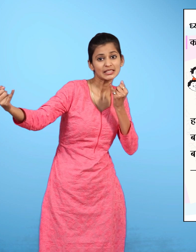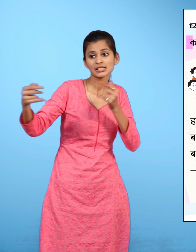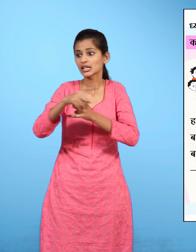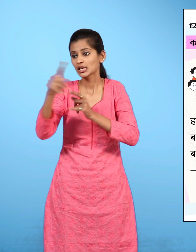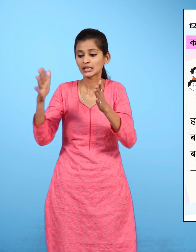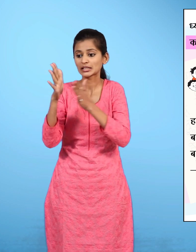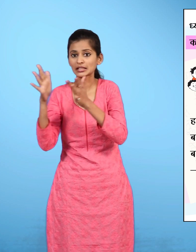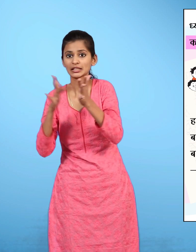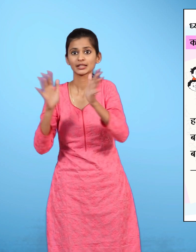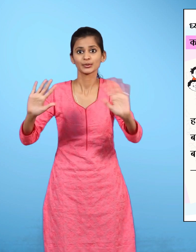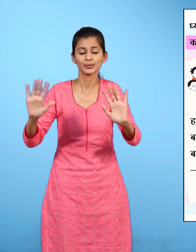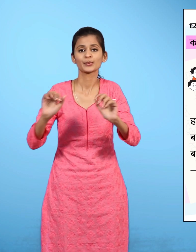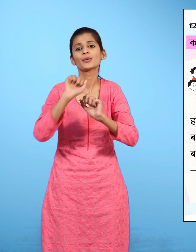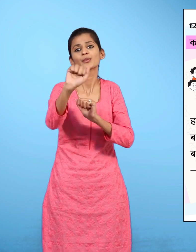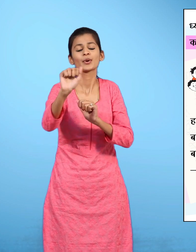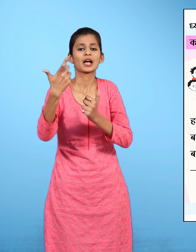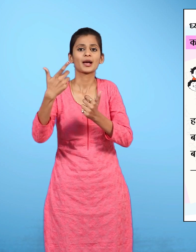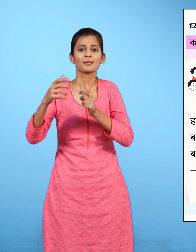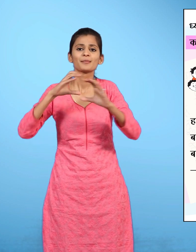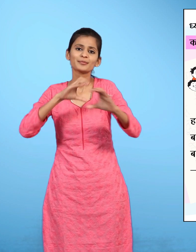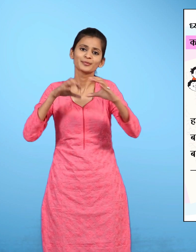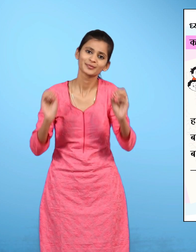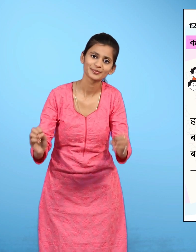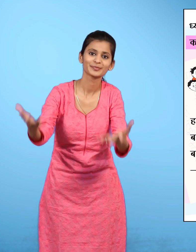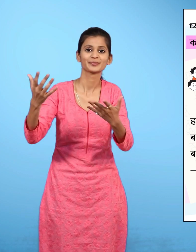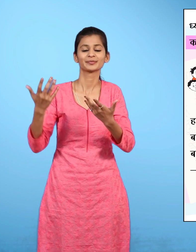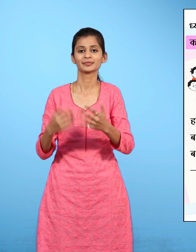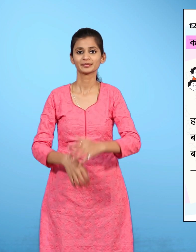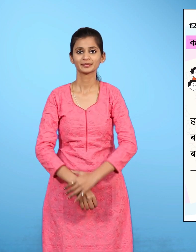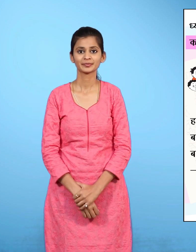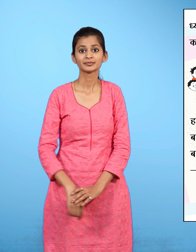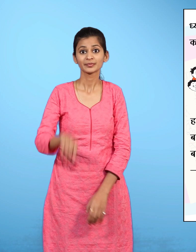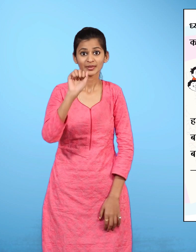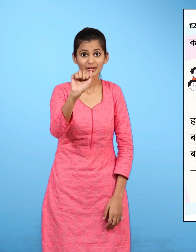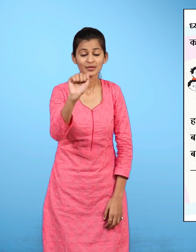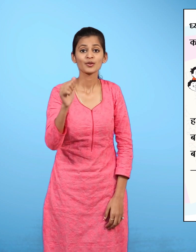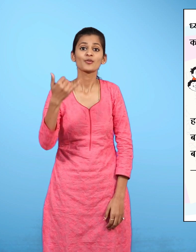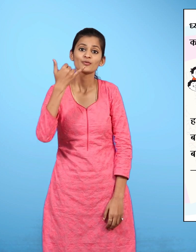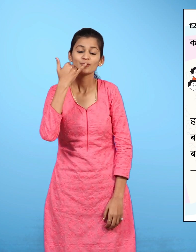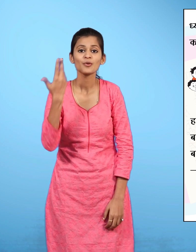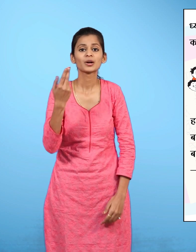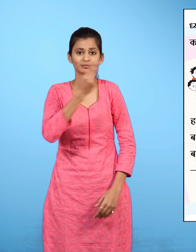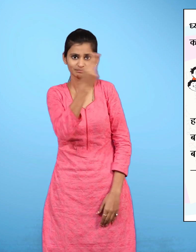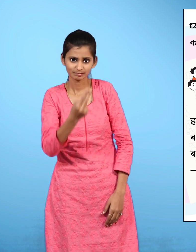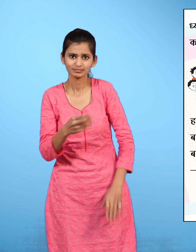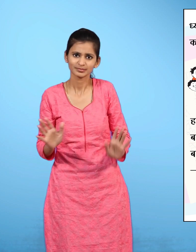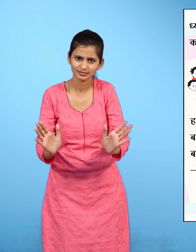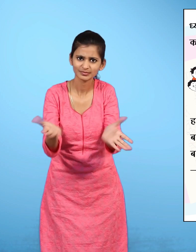कहीं चुए ना शुरू करो अपनी बाते तुम अपने लिए एक फोन डिजाइन करो